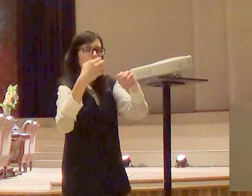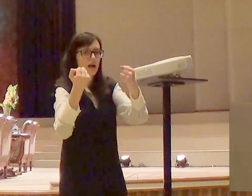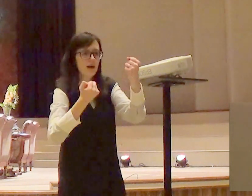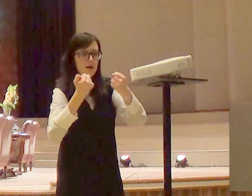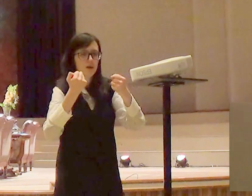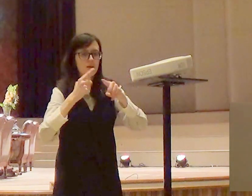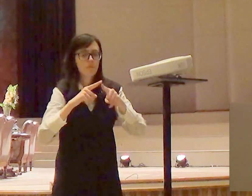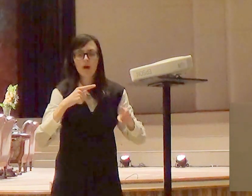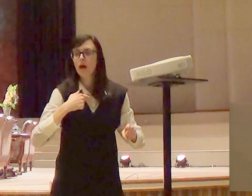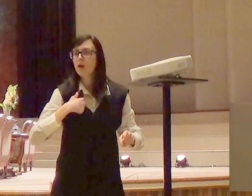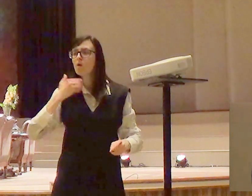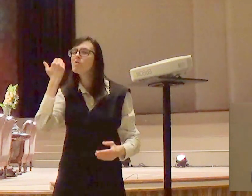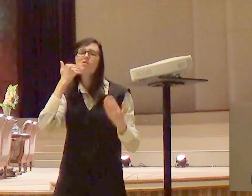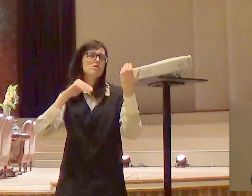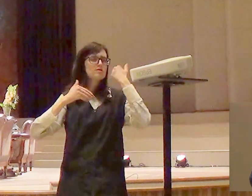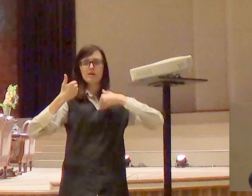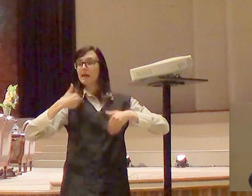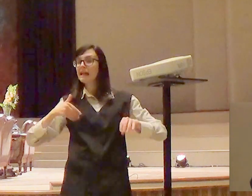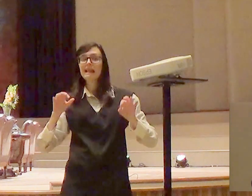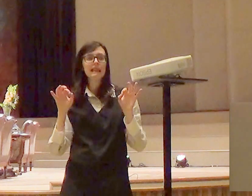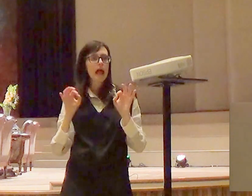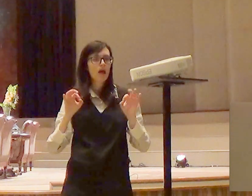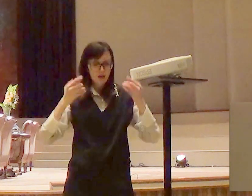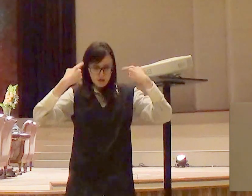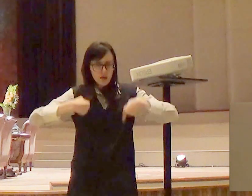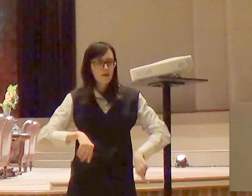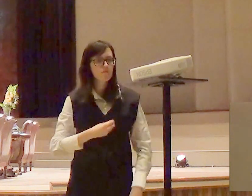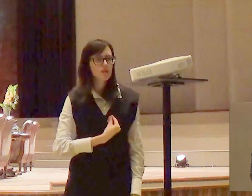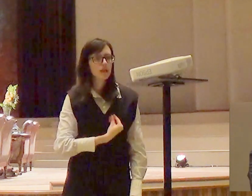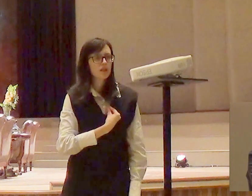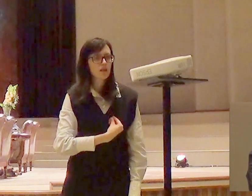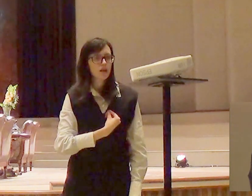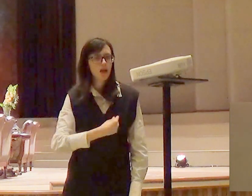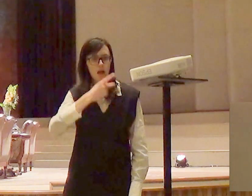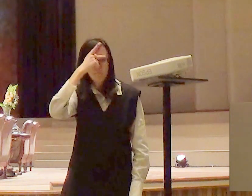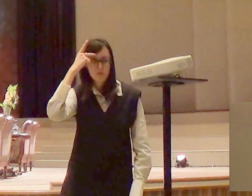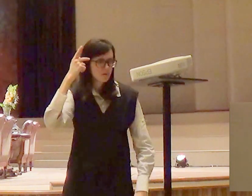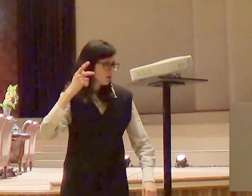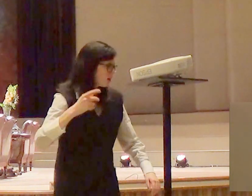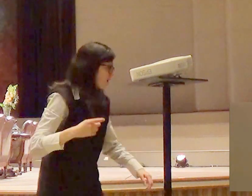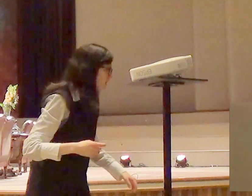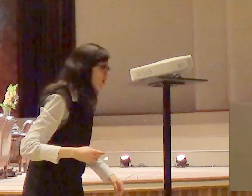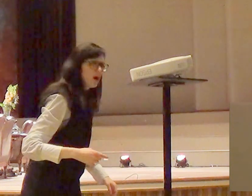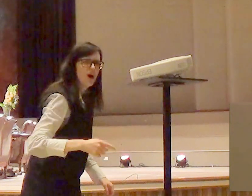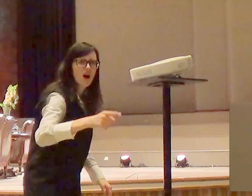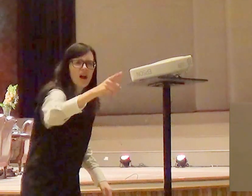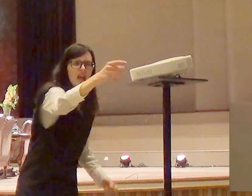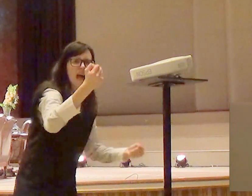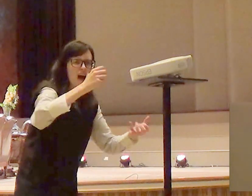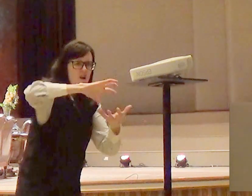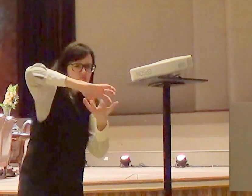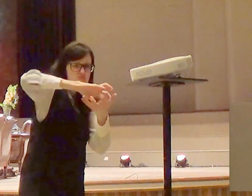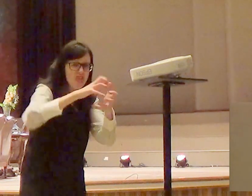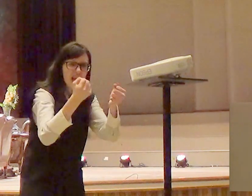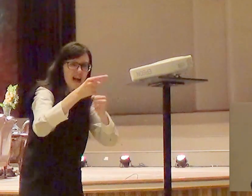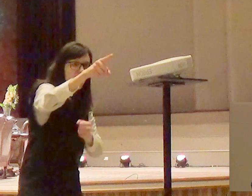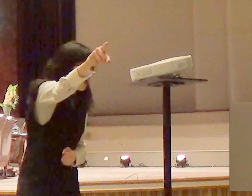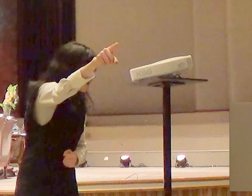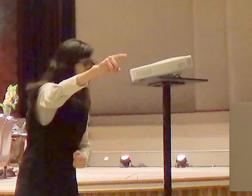de lá sem um sem um arranhão todo mundo olhava para mim você saiu daquele negócio lá saí e eu tenho